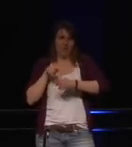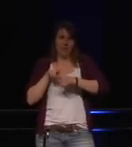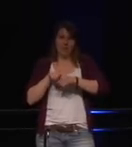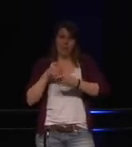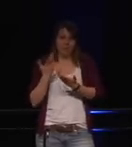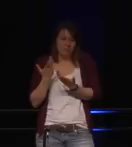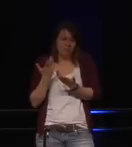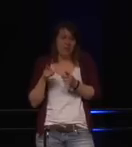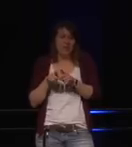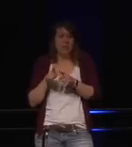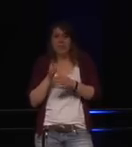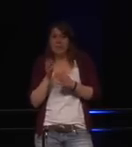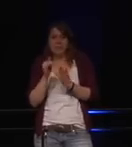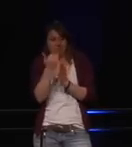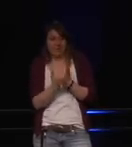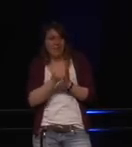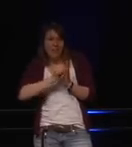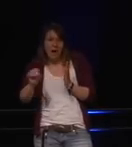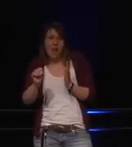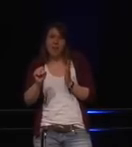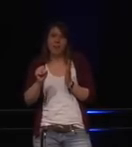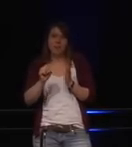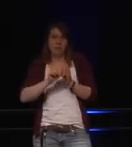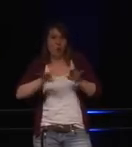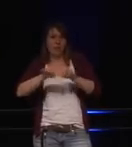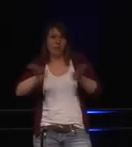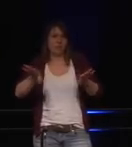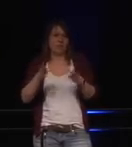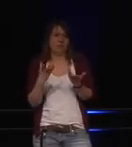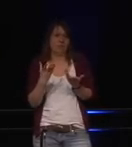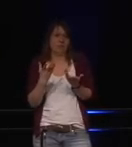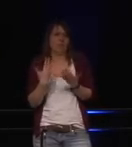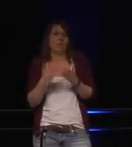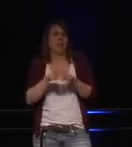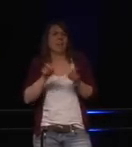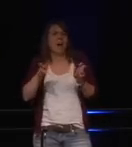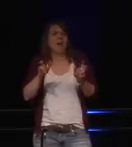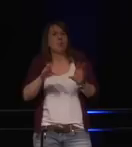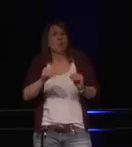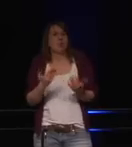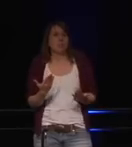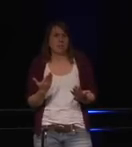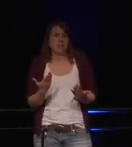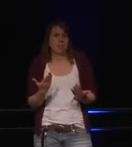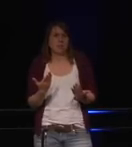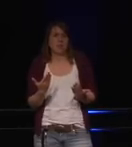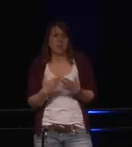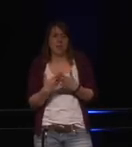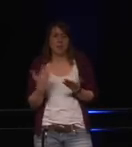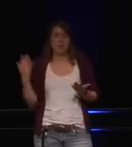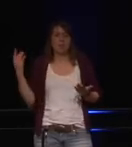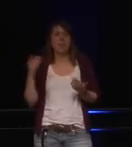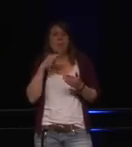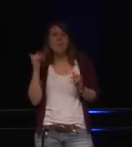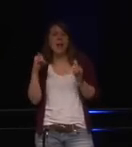Broadcasting-Station ist. Und